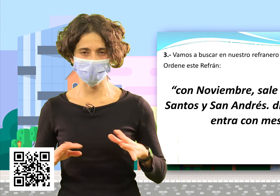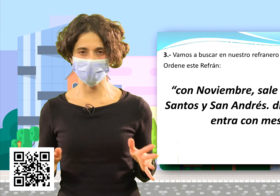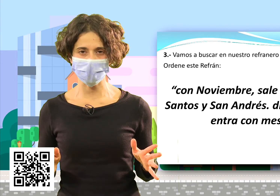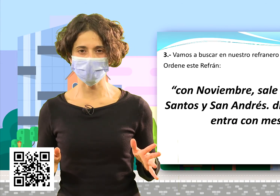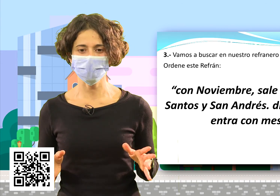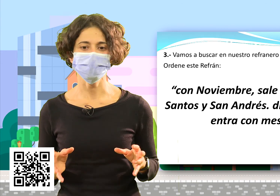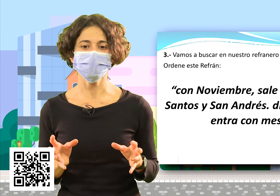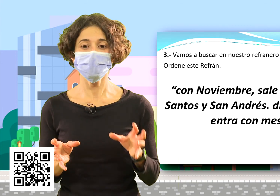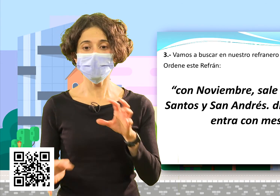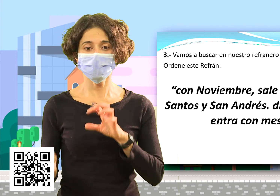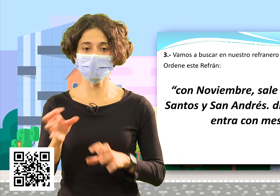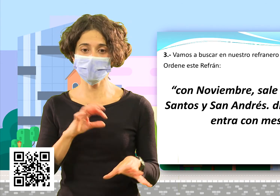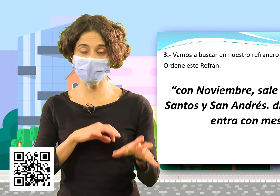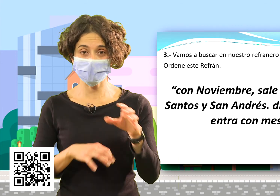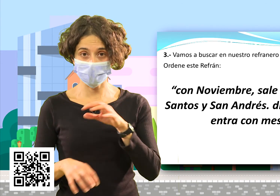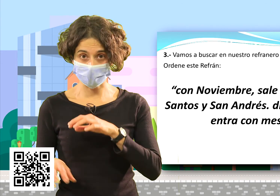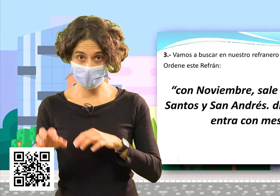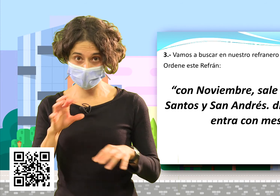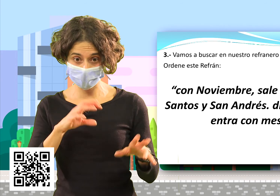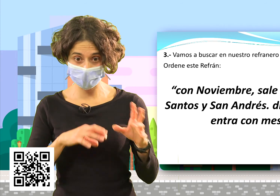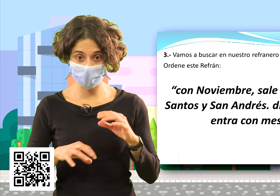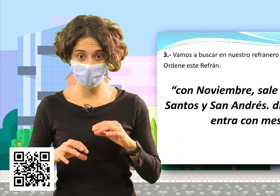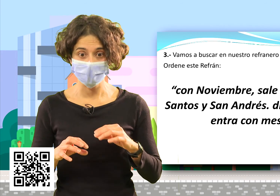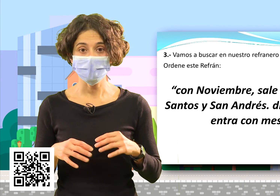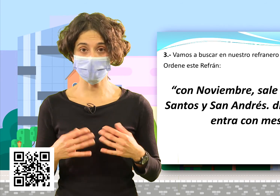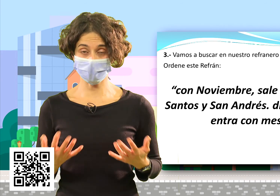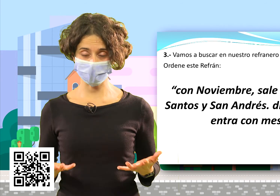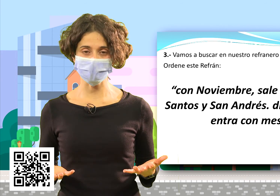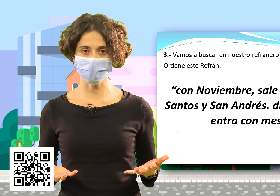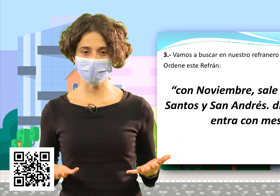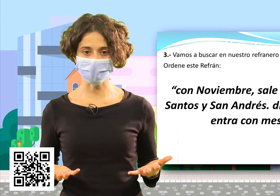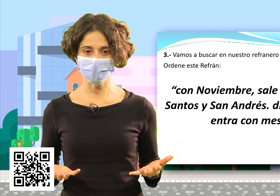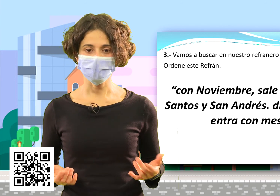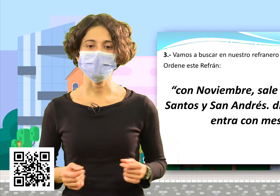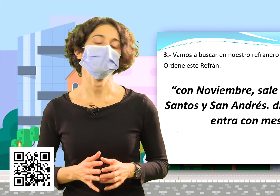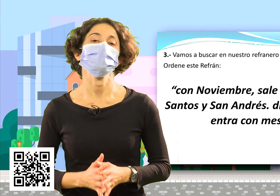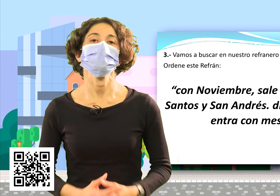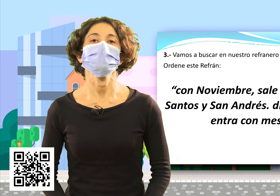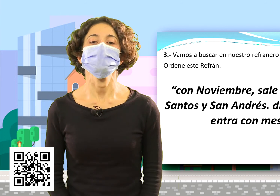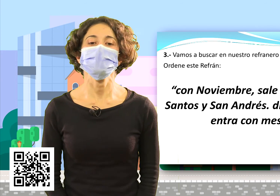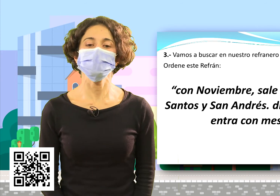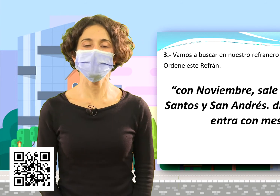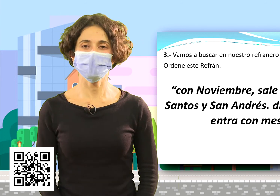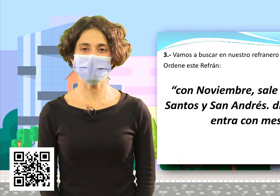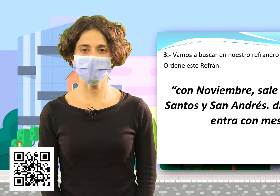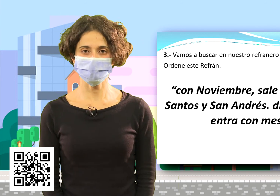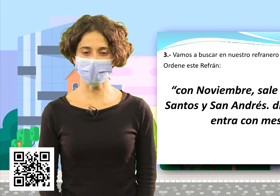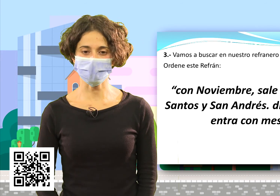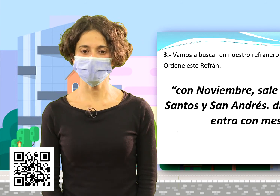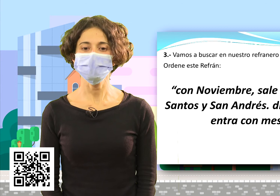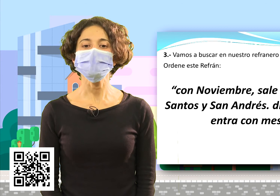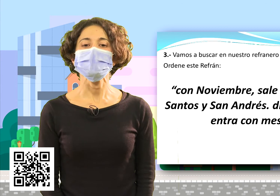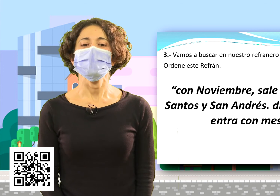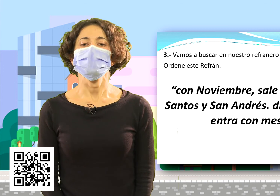descolocado. Vamos a intentar ordenar las palabras para que tenga sentido. Vamos a leer las